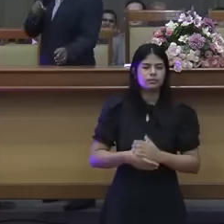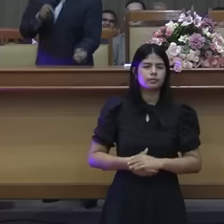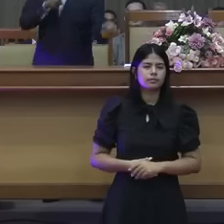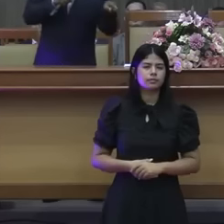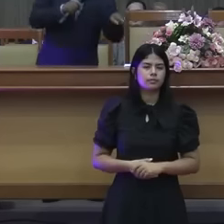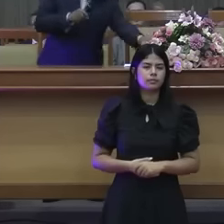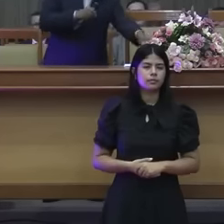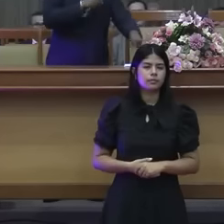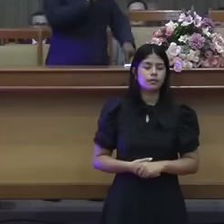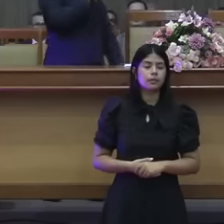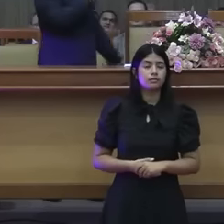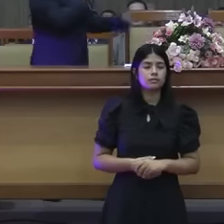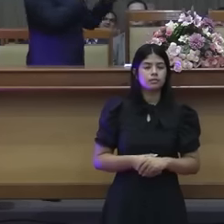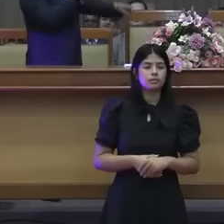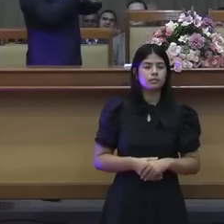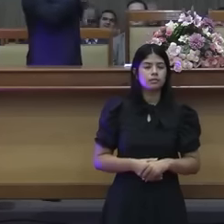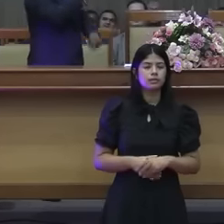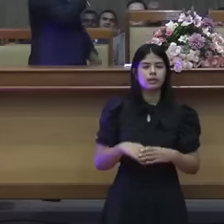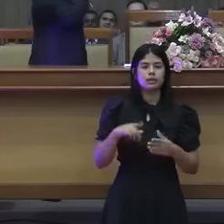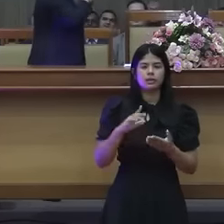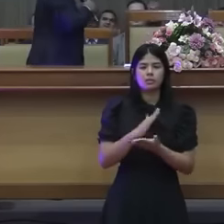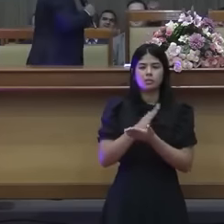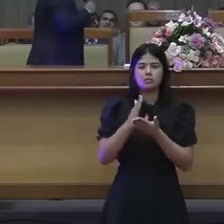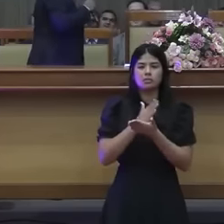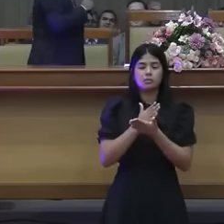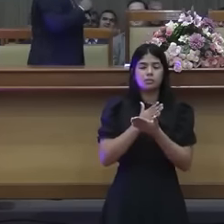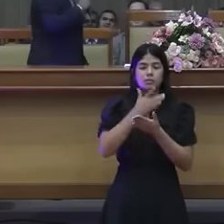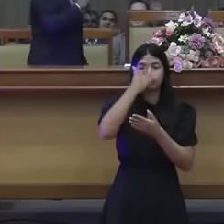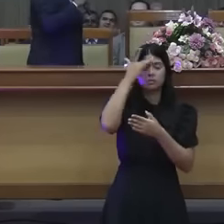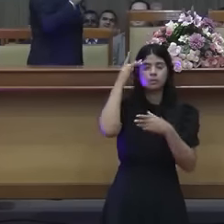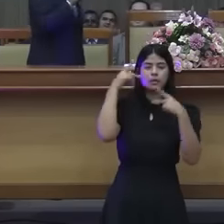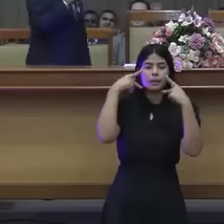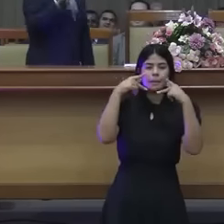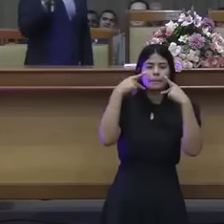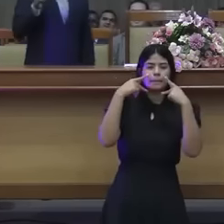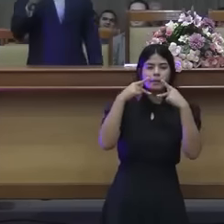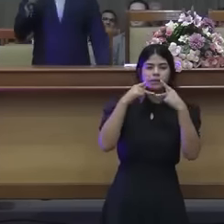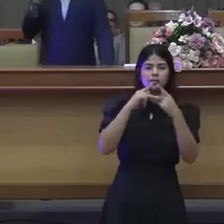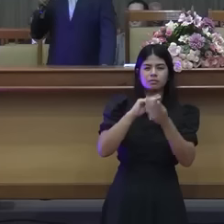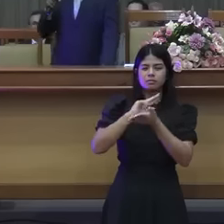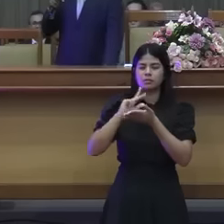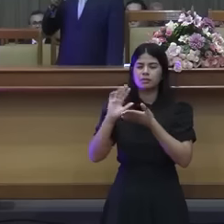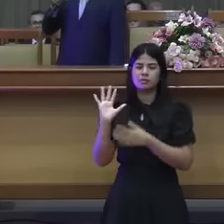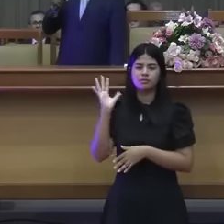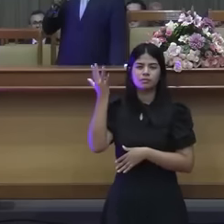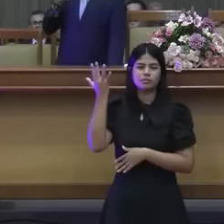Se tu me mostrar, eu sou o primeiro a deixar ela voar. Me mostra.